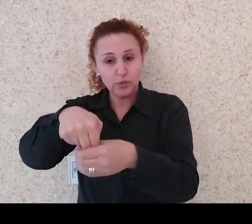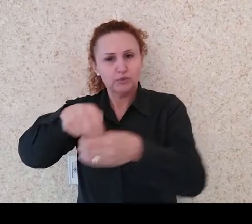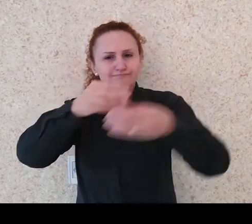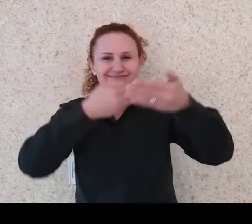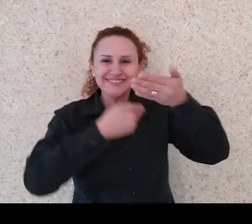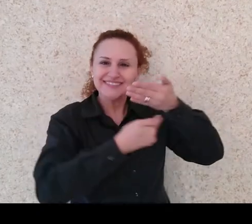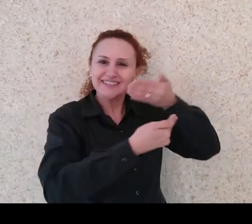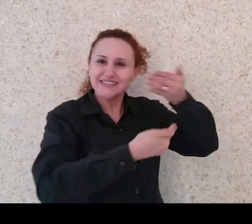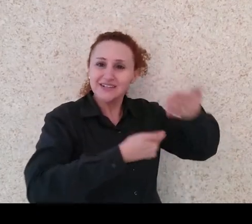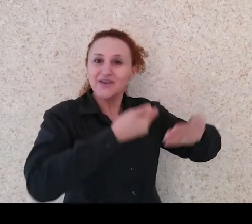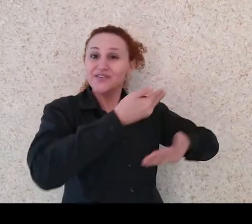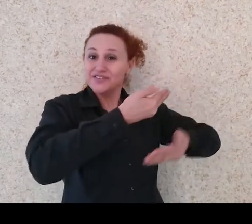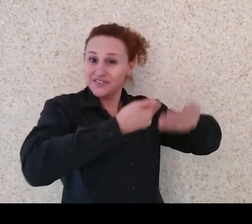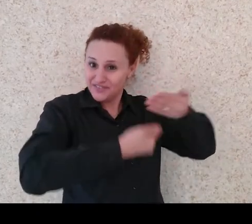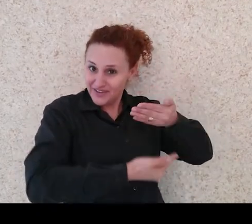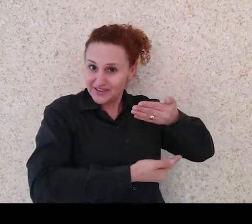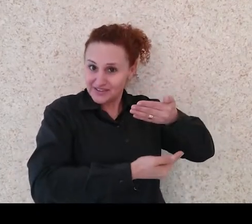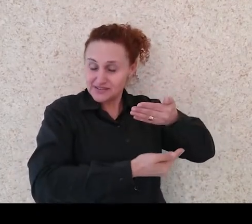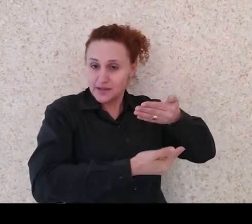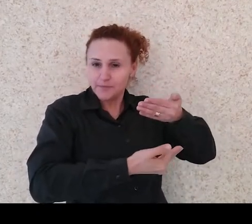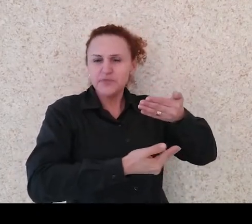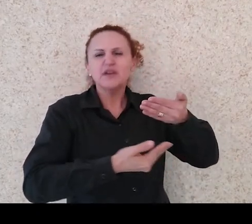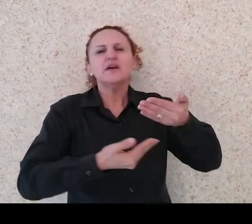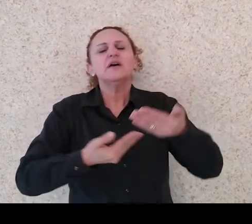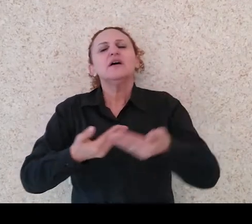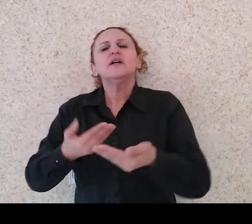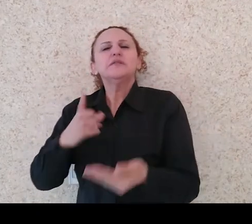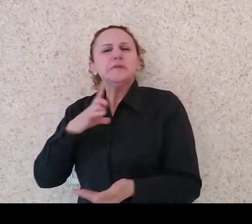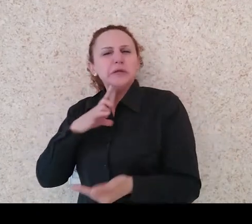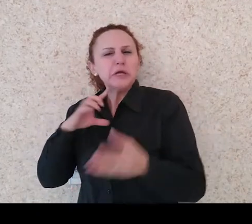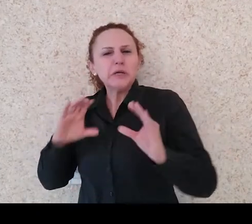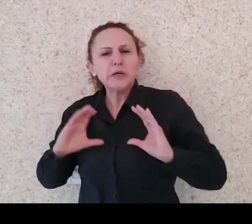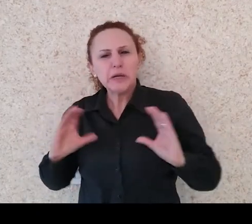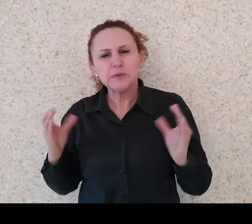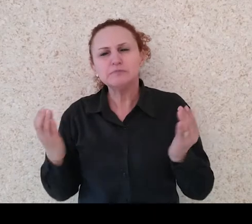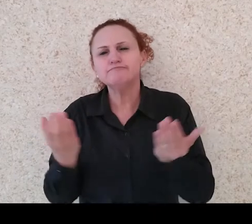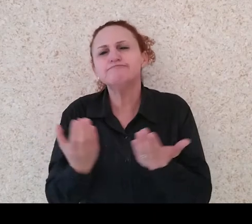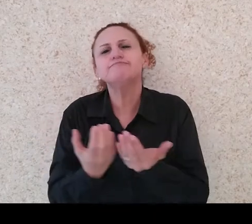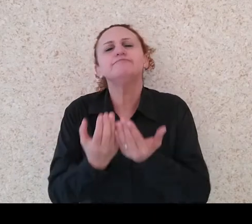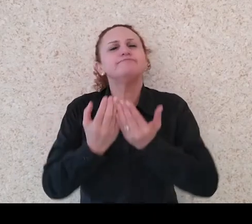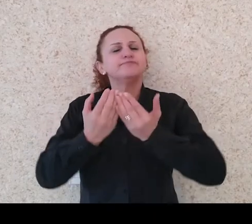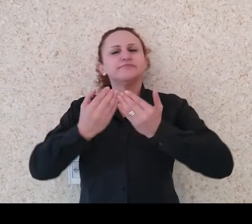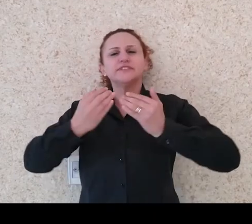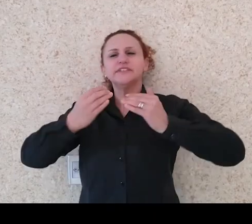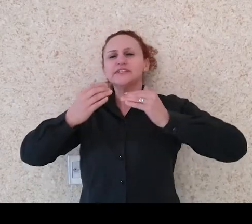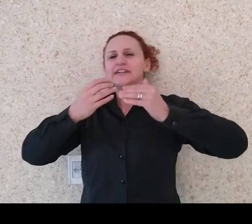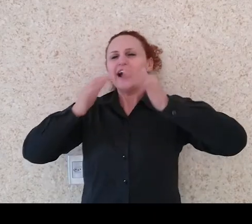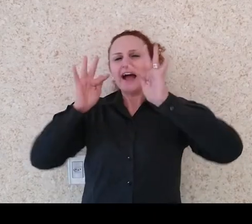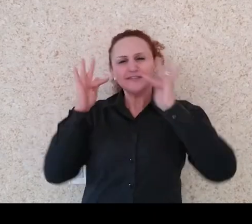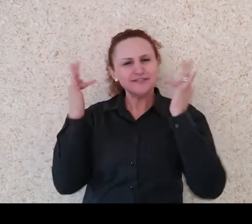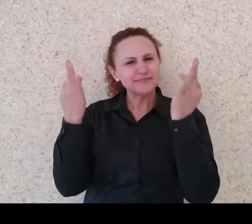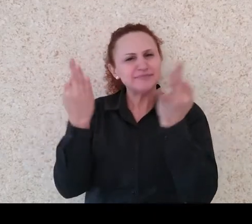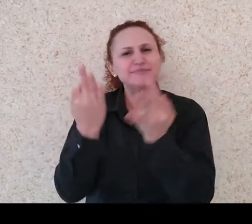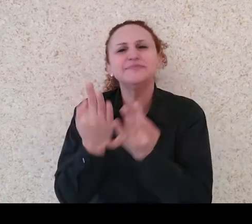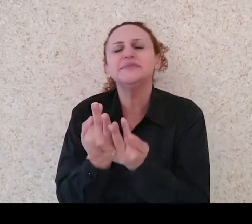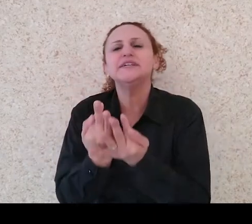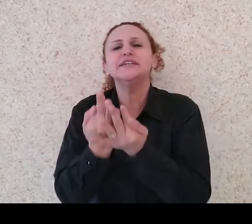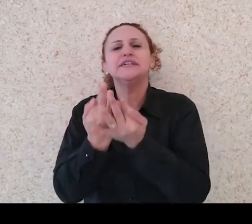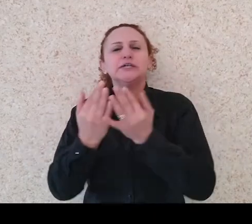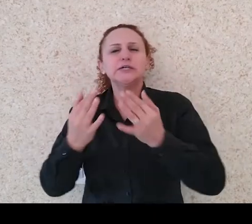envolve a comunidade, a família, os surdos, para a disseminação da língua de sinais.